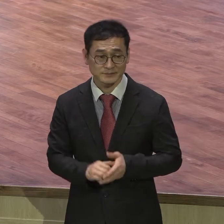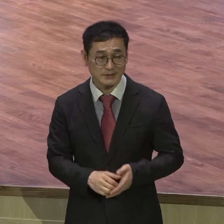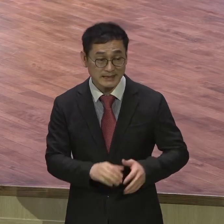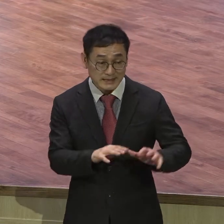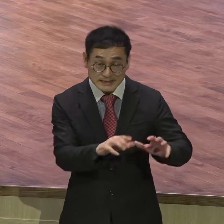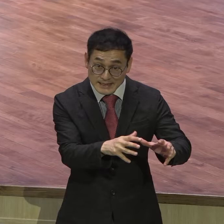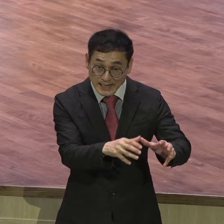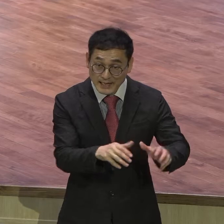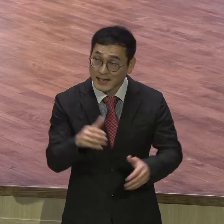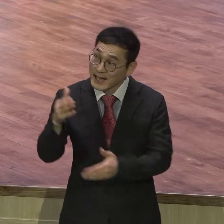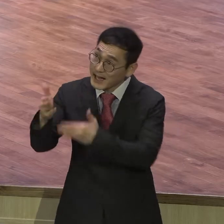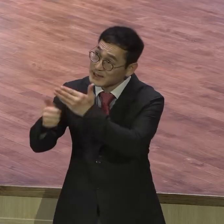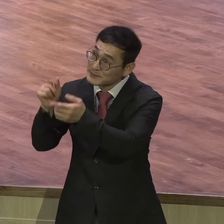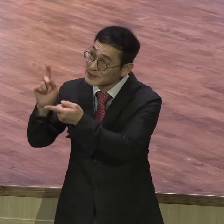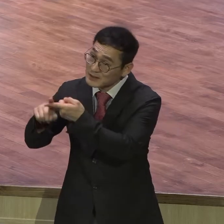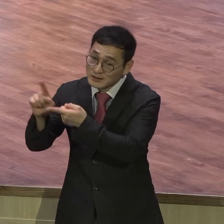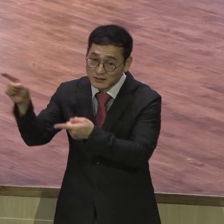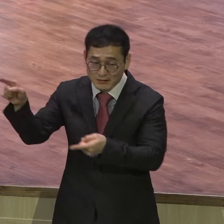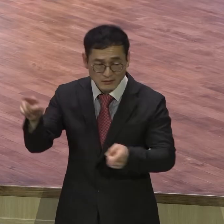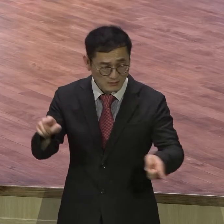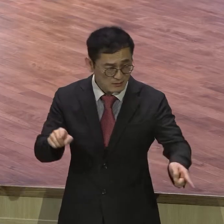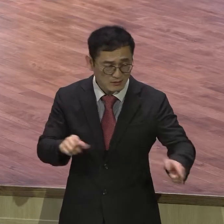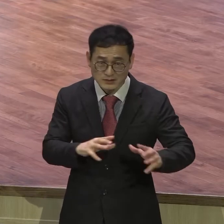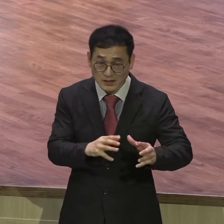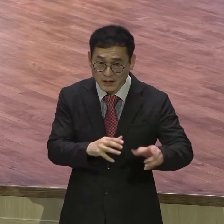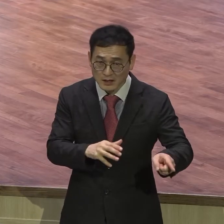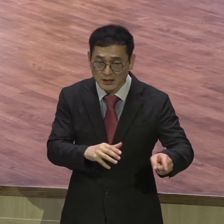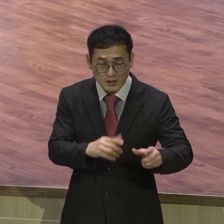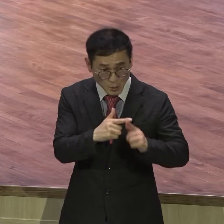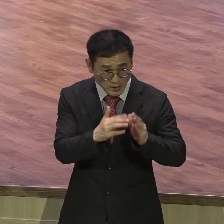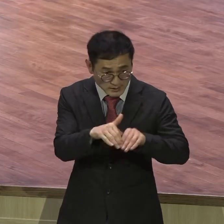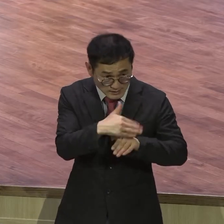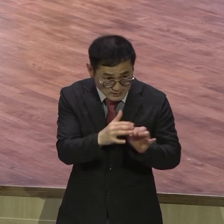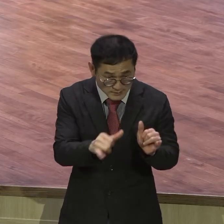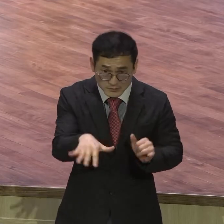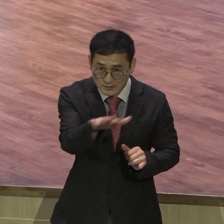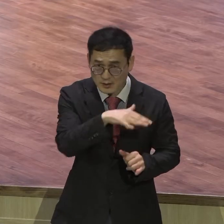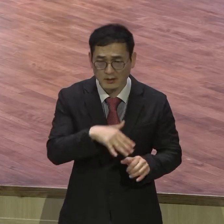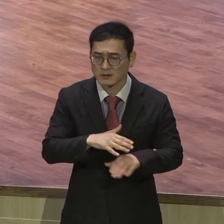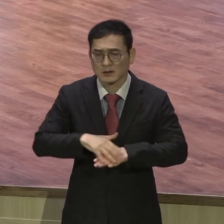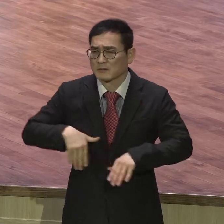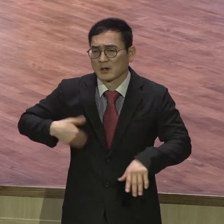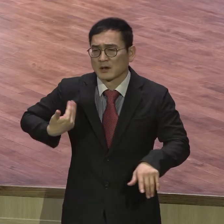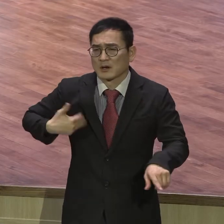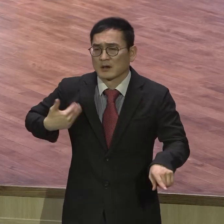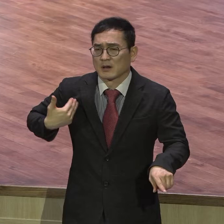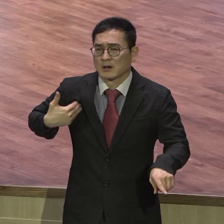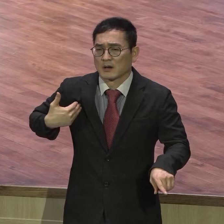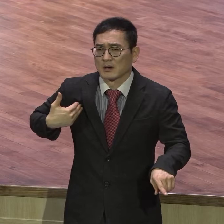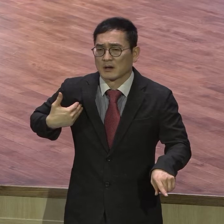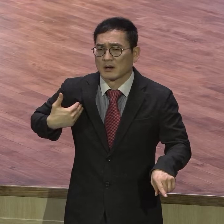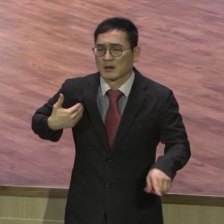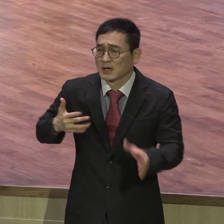자꾸 의심을 하고 토를 달아 토를 그러니까 절대 순종이 안 되니까 뭐요